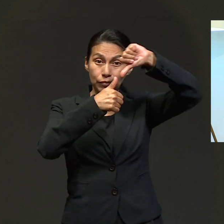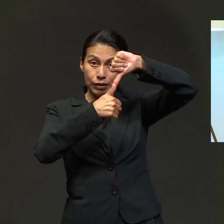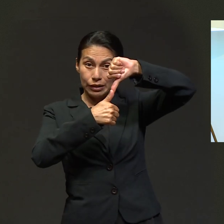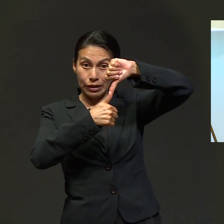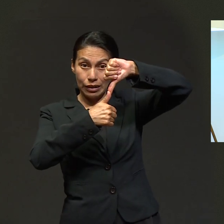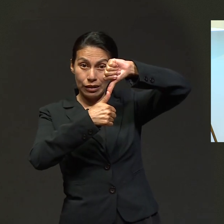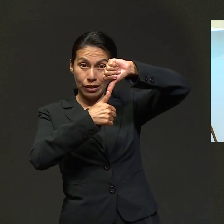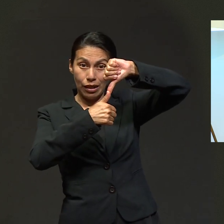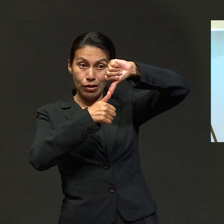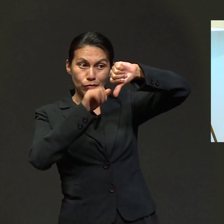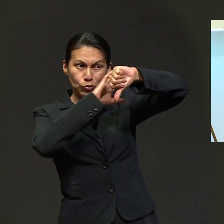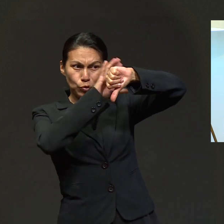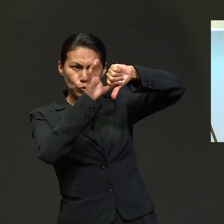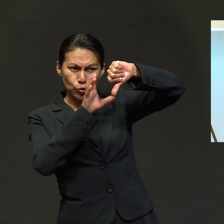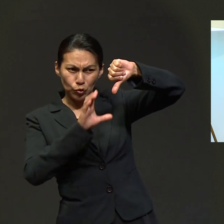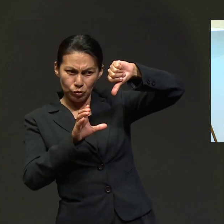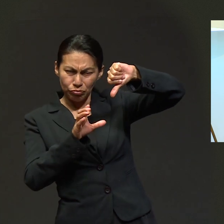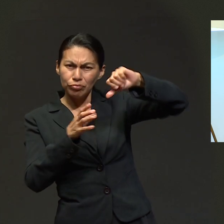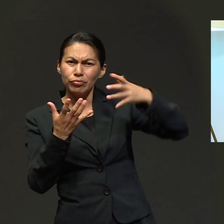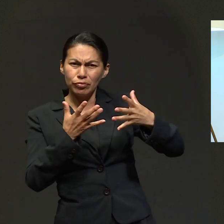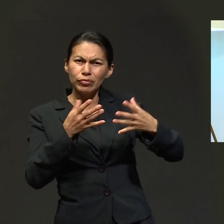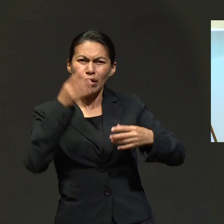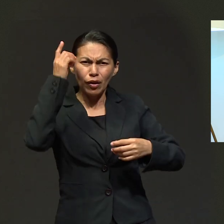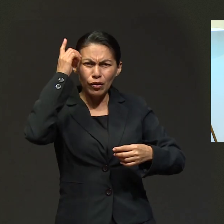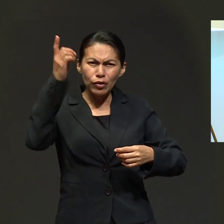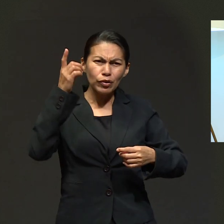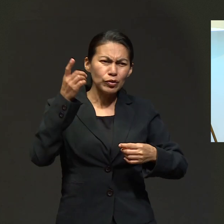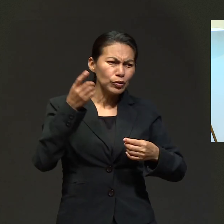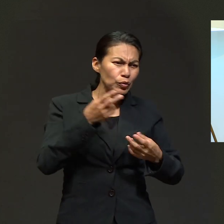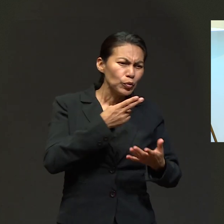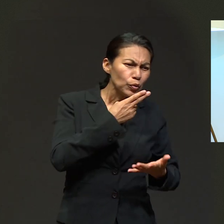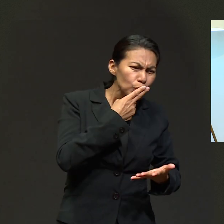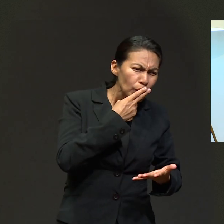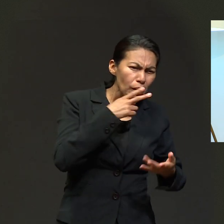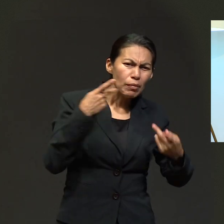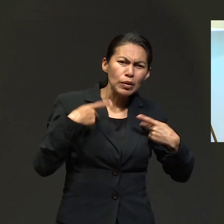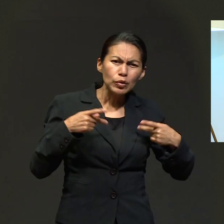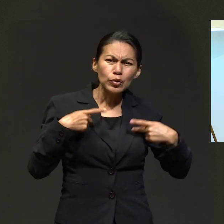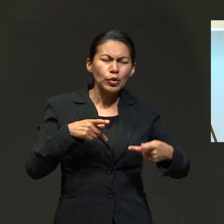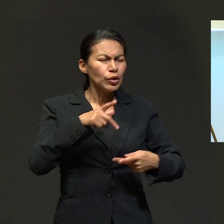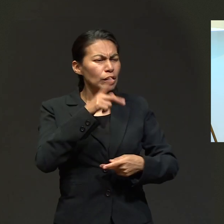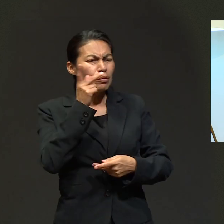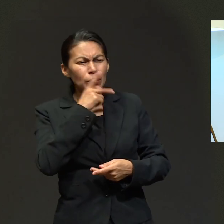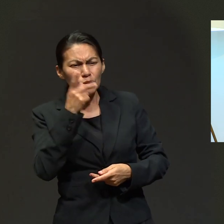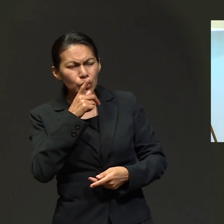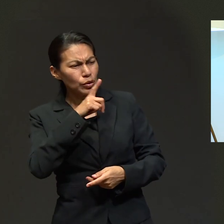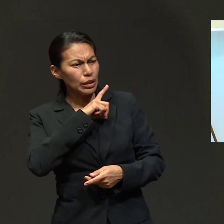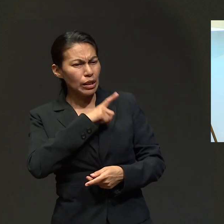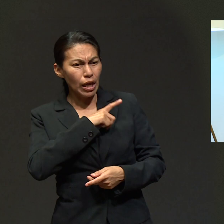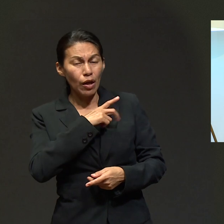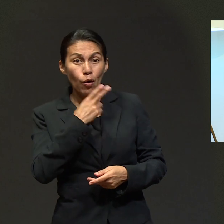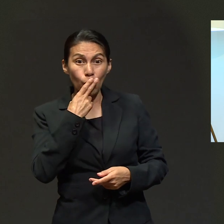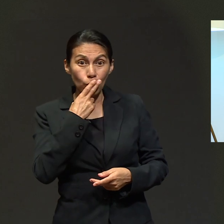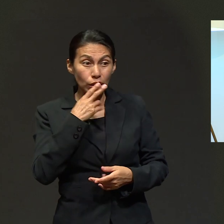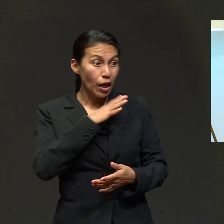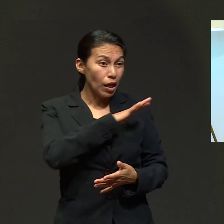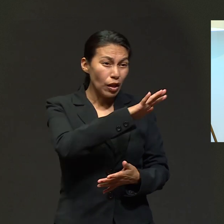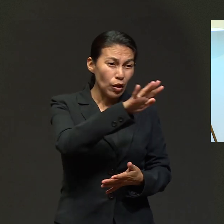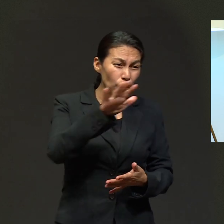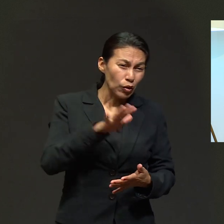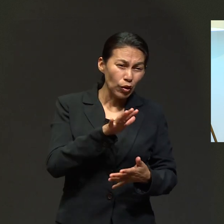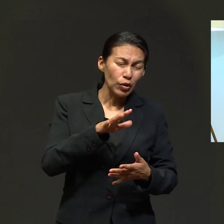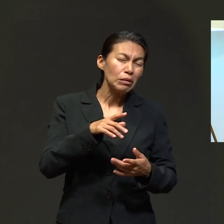continúe Dios usando a pastores y laicos para su gloria en todo el tiempo hasta que Cristo